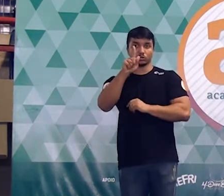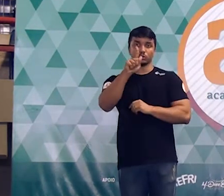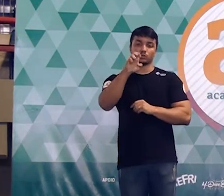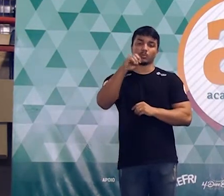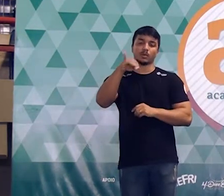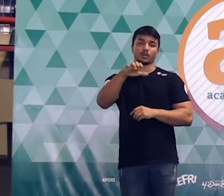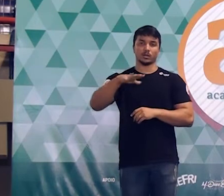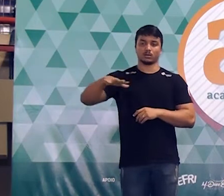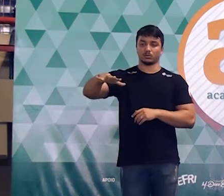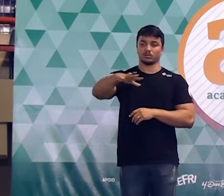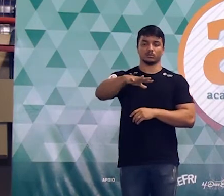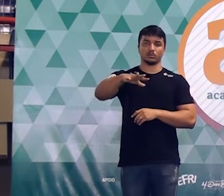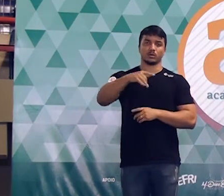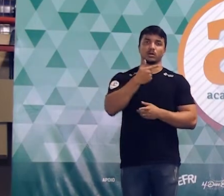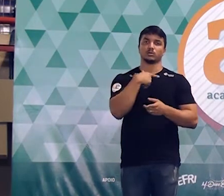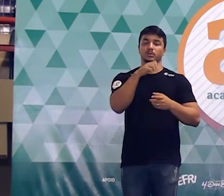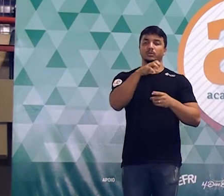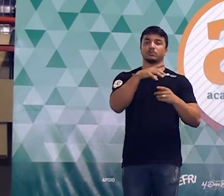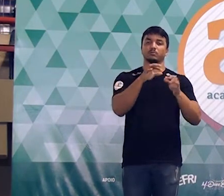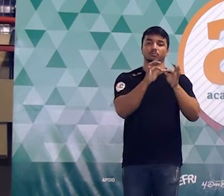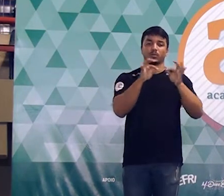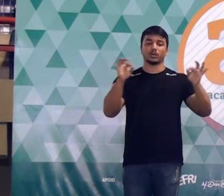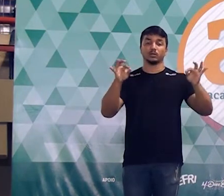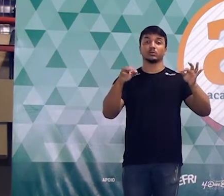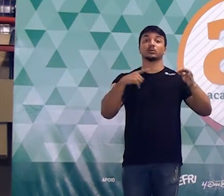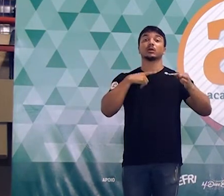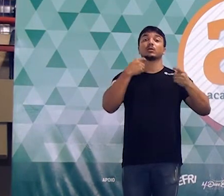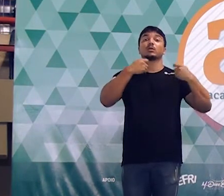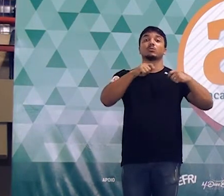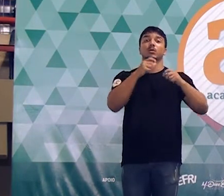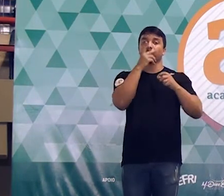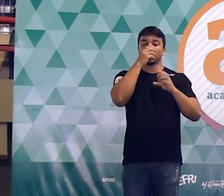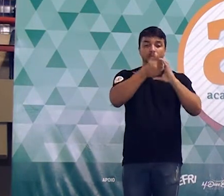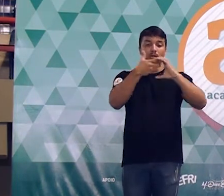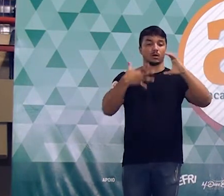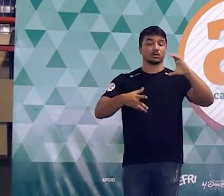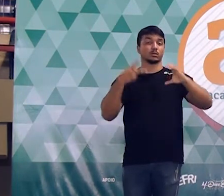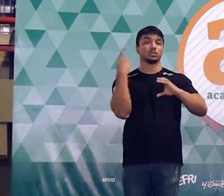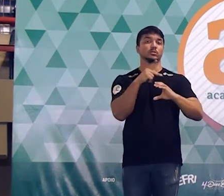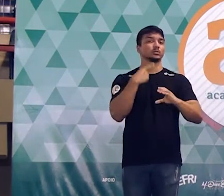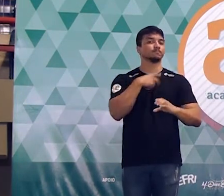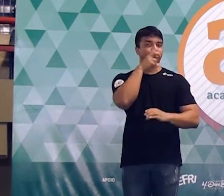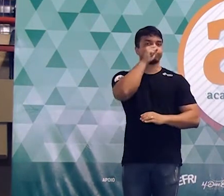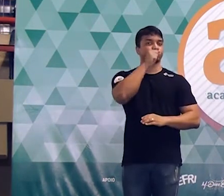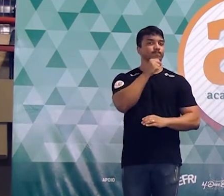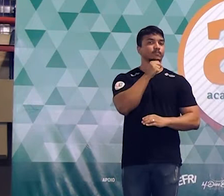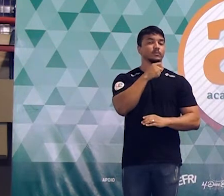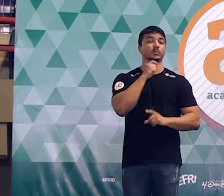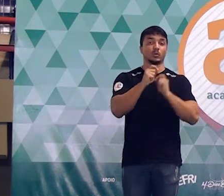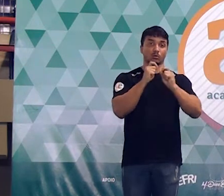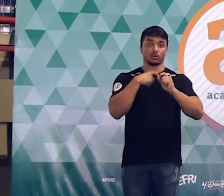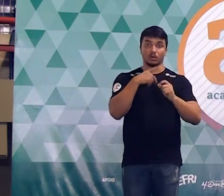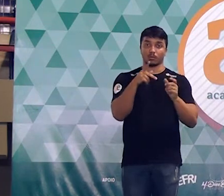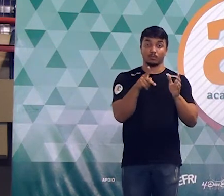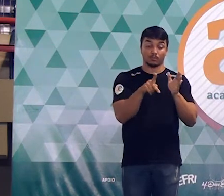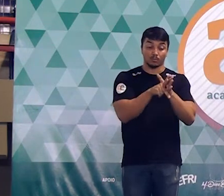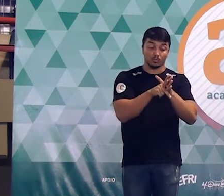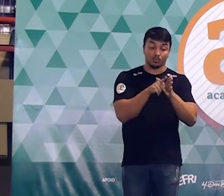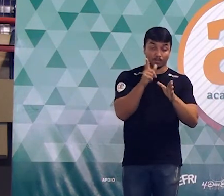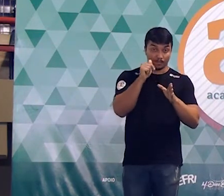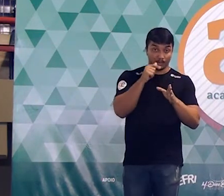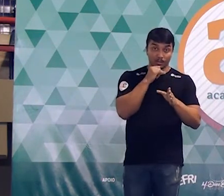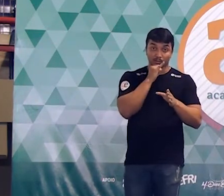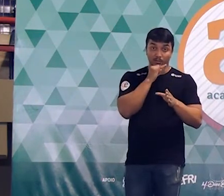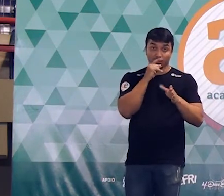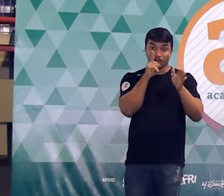ela geometria plana ou geometria espacial elas tem uma característica muito marcante que característica é essa? questões de geometria